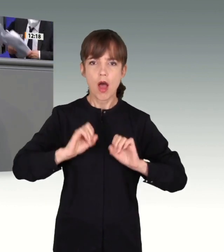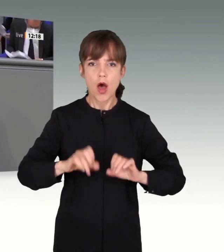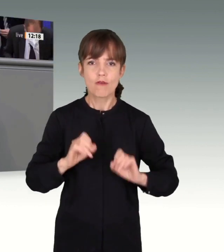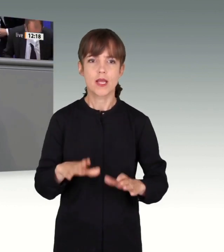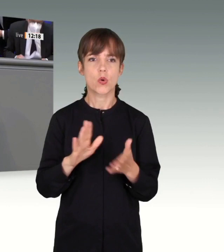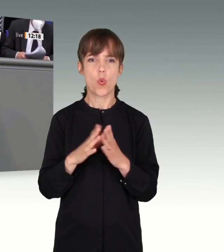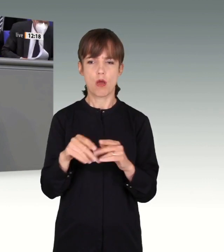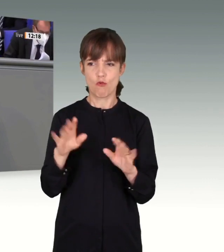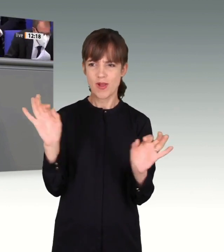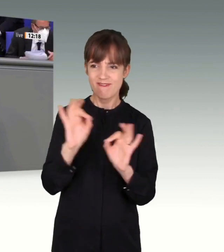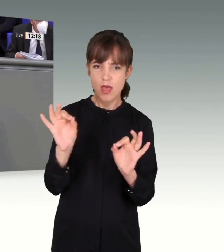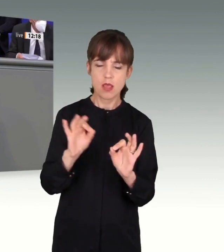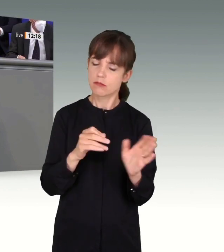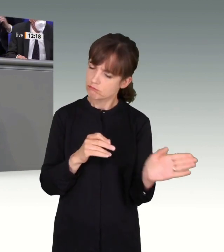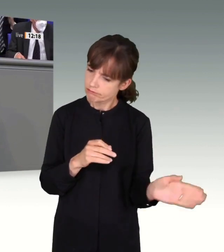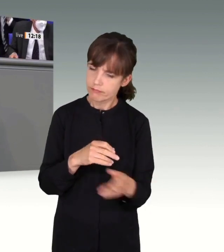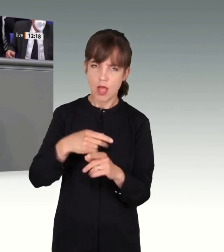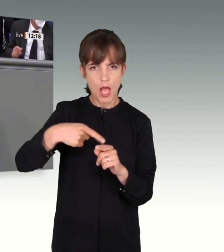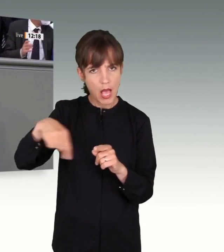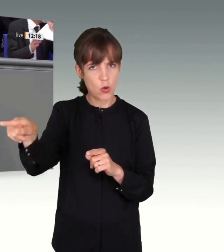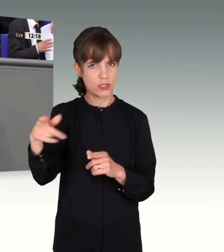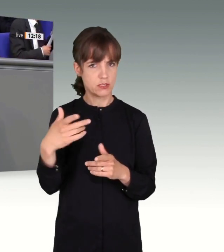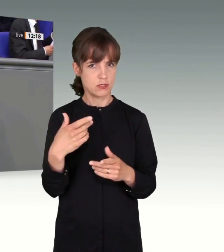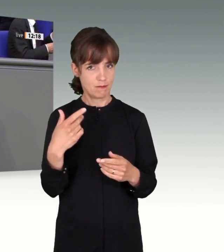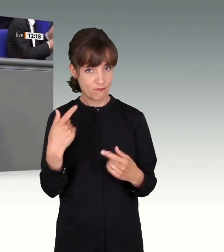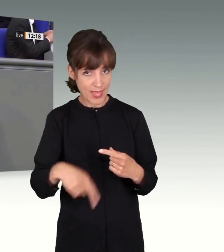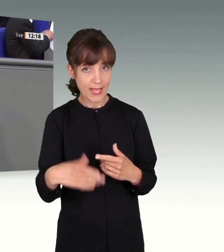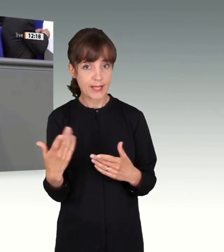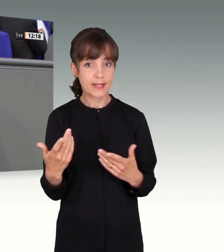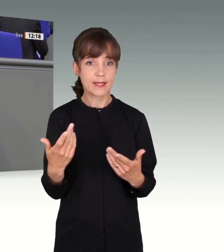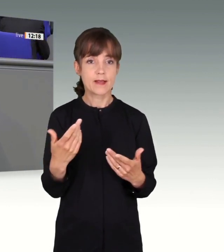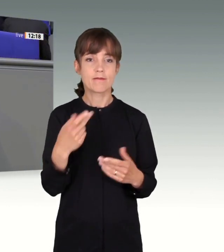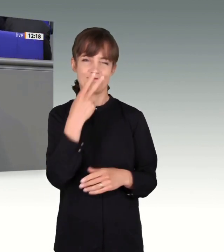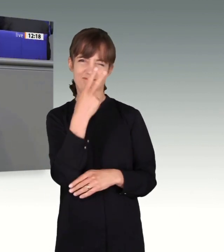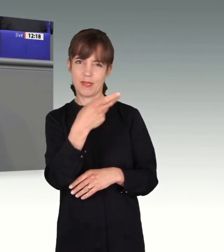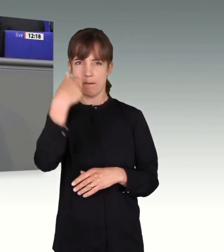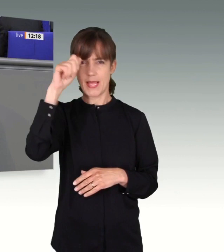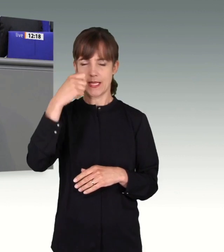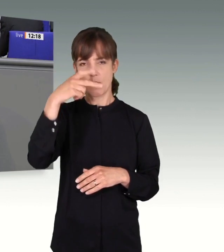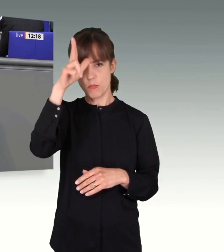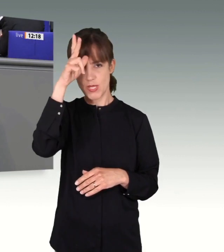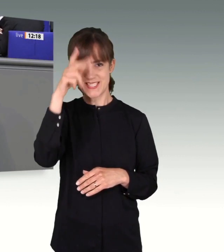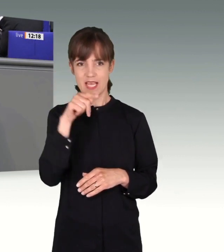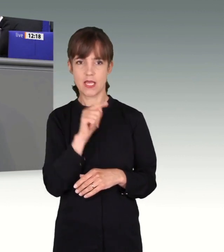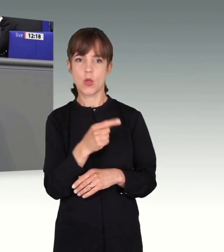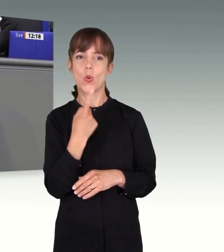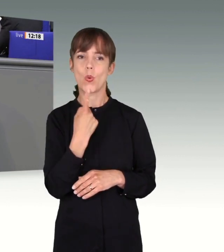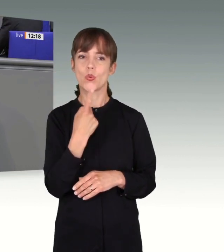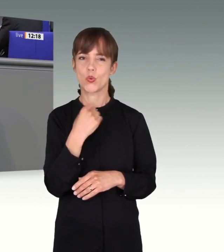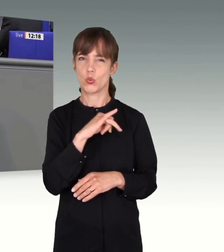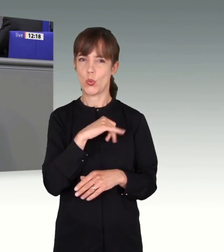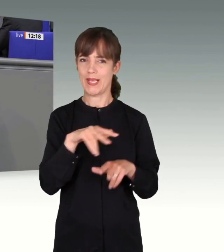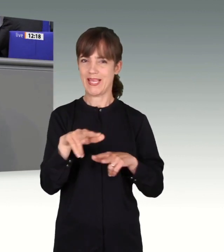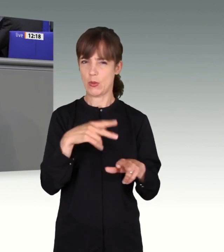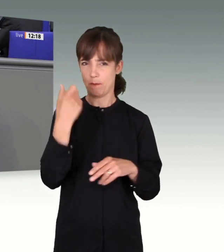nicht bleibeberechtigt sind, außer Landes zu schaffen. Ein Blick auf die Berliner Polizei. Die rot-rot-grüne Regierung von